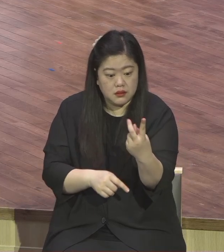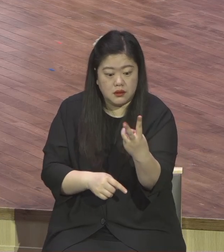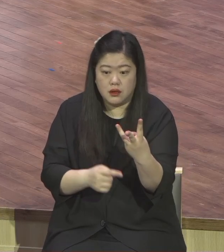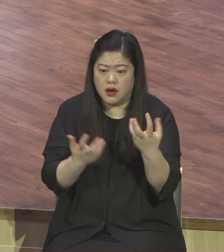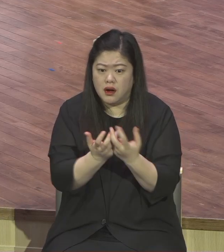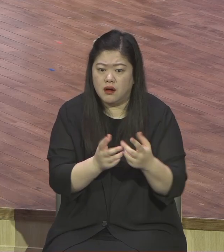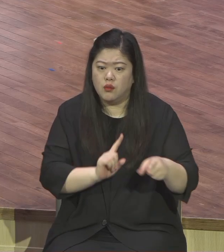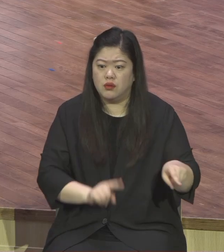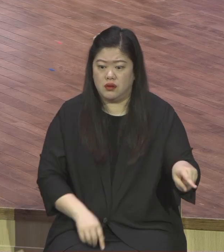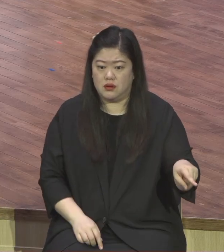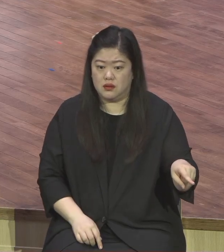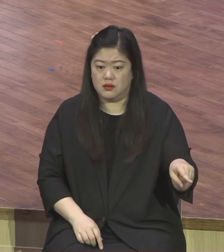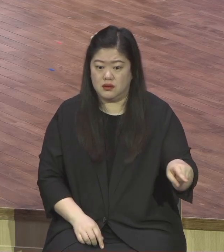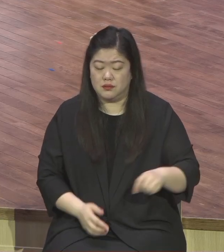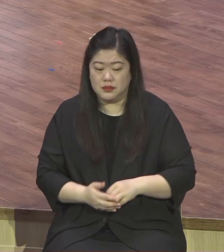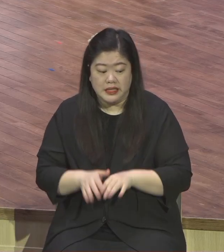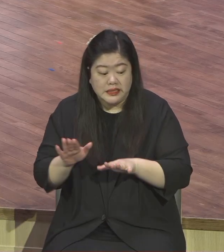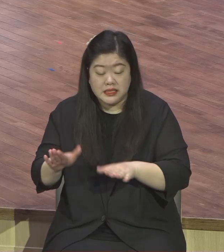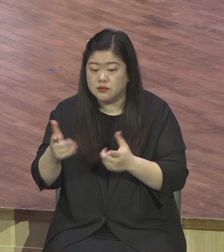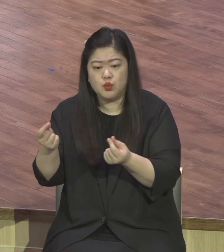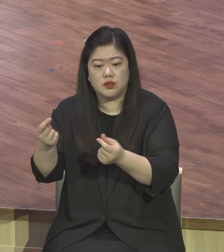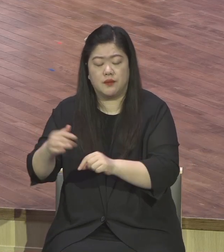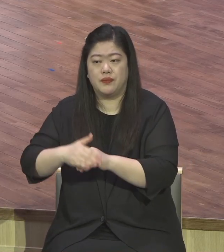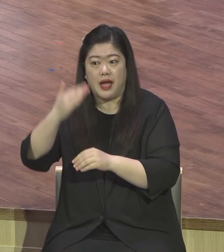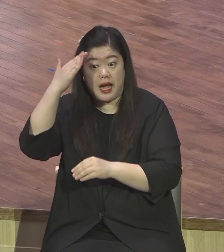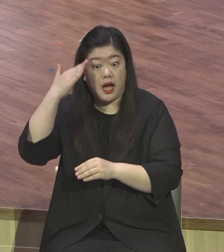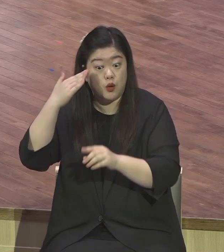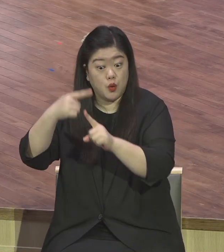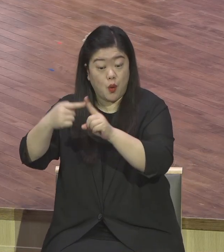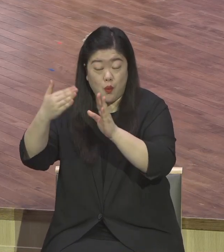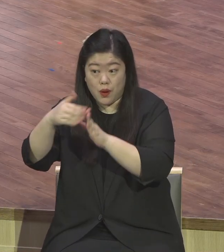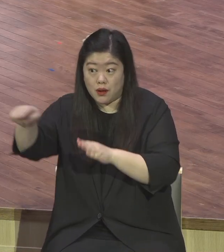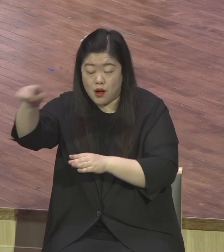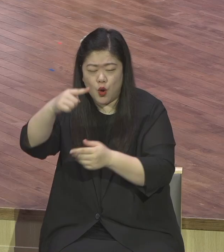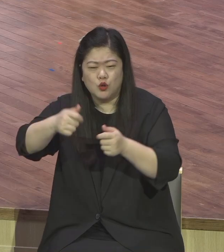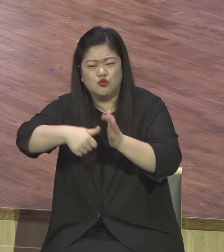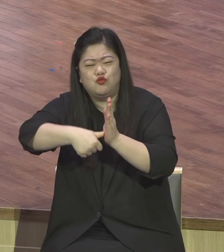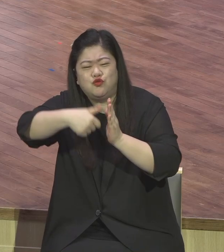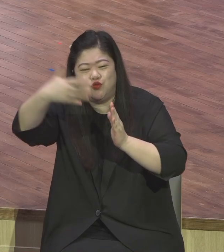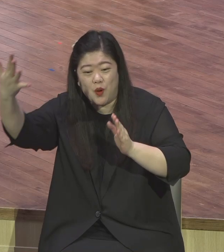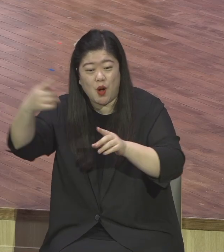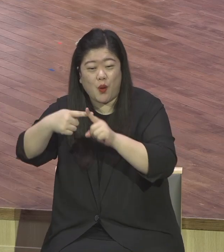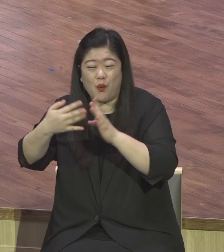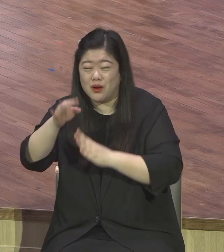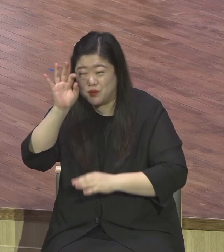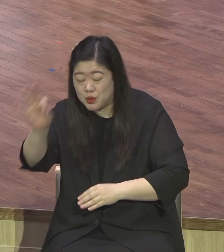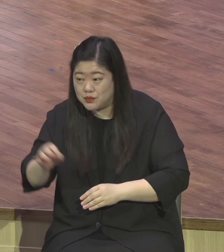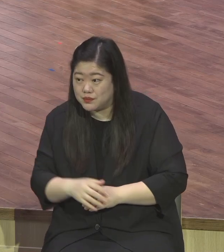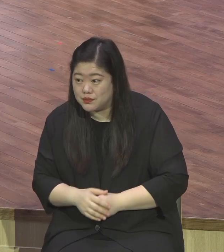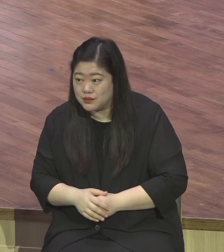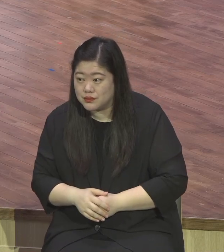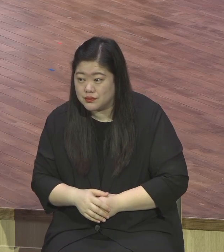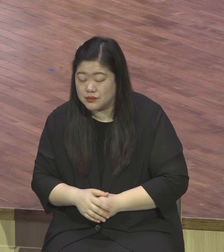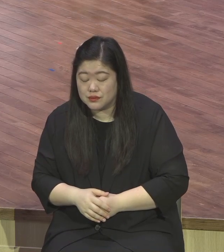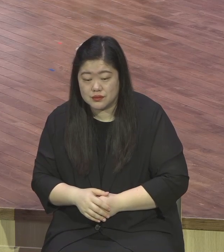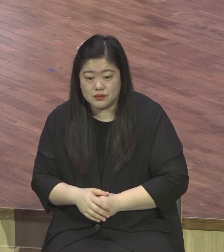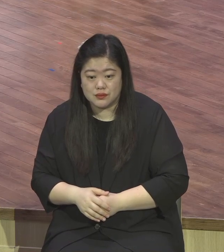한국교회, 세계교회 역량을 그에 미치는 지도자들 중에서 대부분이 돈으로 참